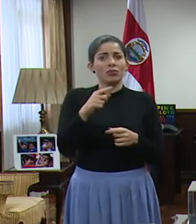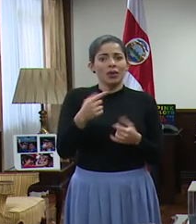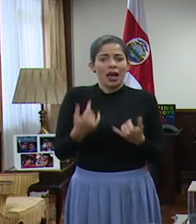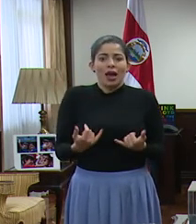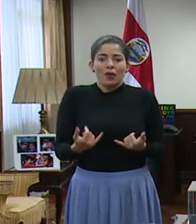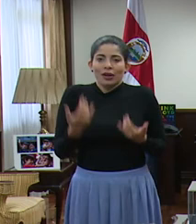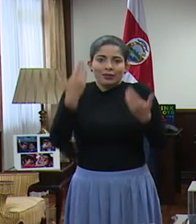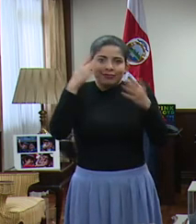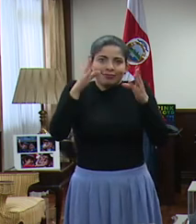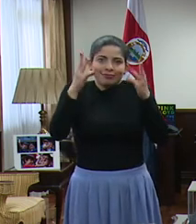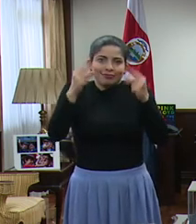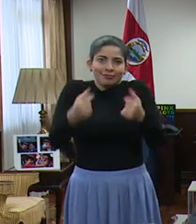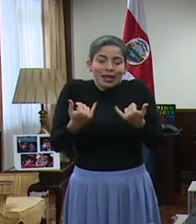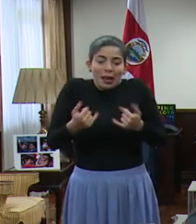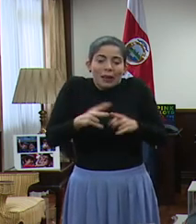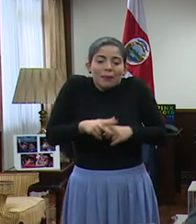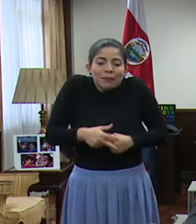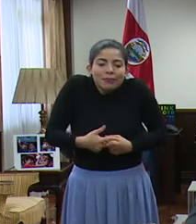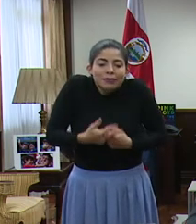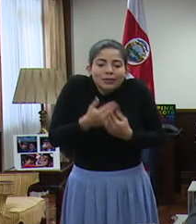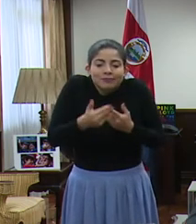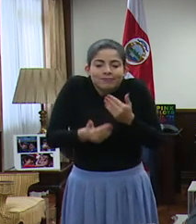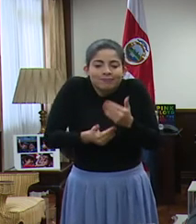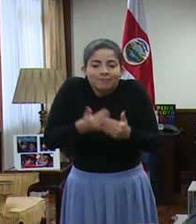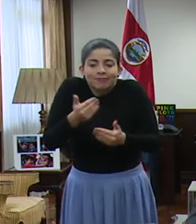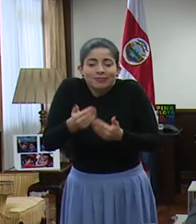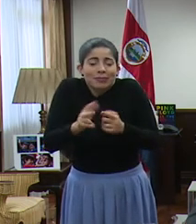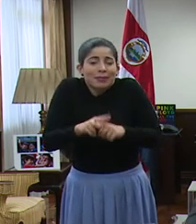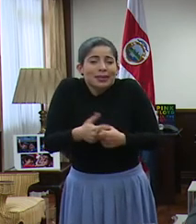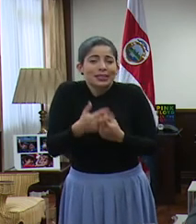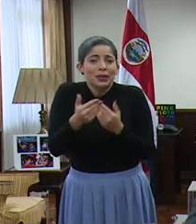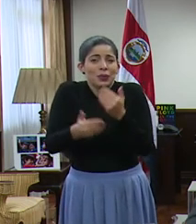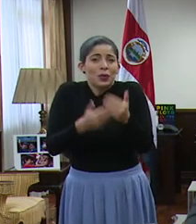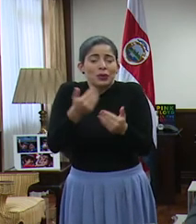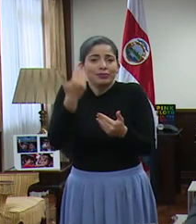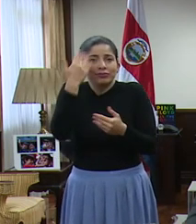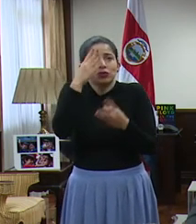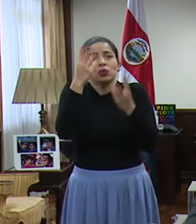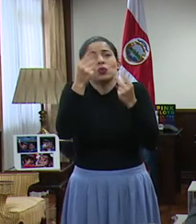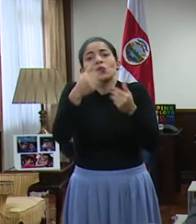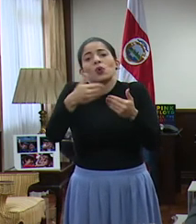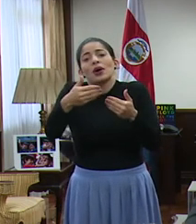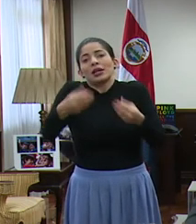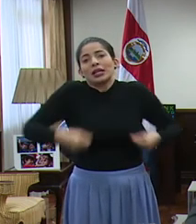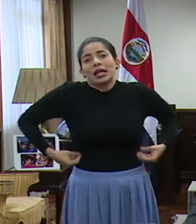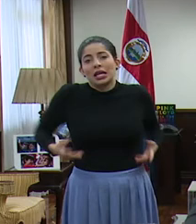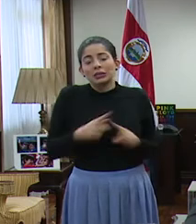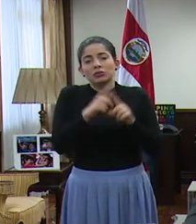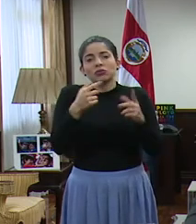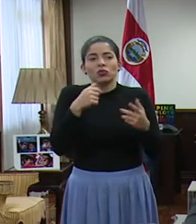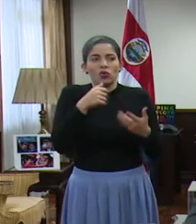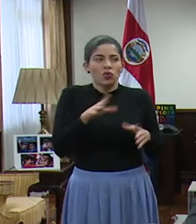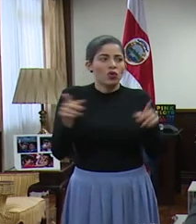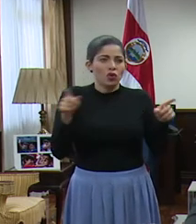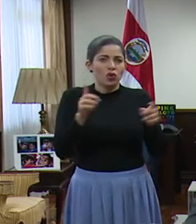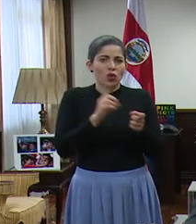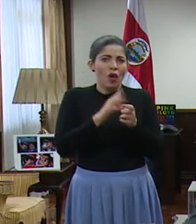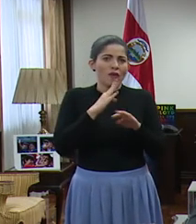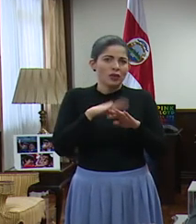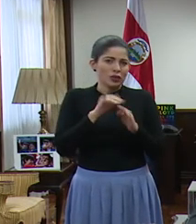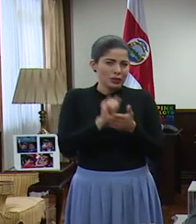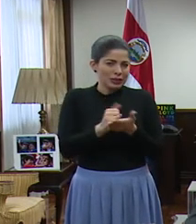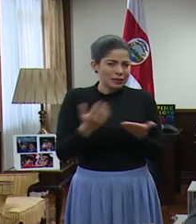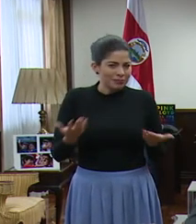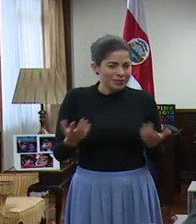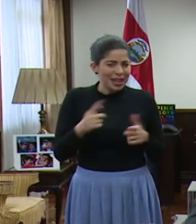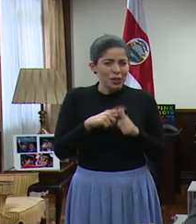estimar esto. Estamos atravesando, nada más iniciando el proceso. Yo quisiera que los doctores se refieran a esto. Entonces